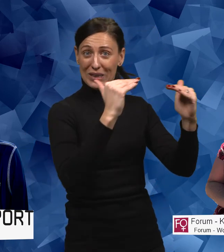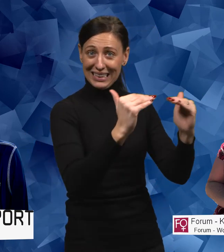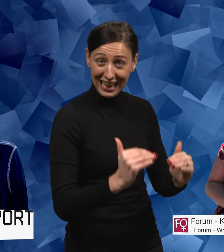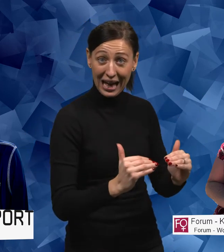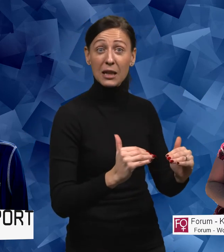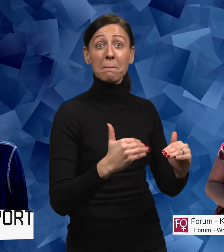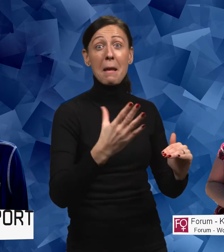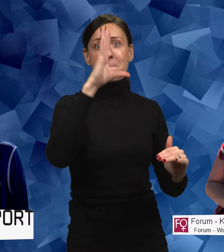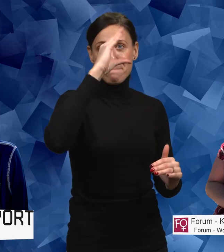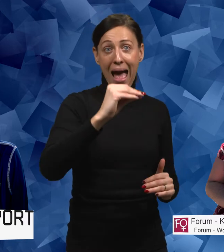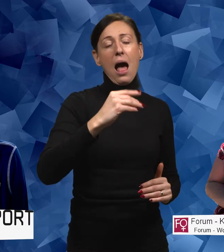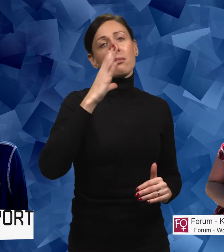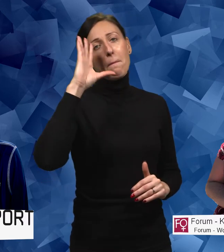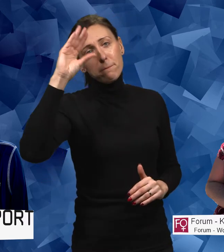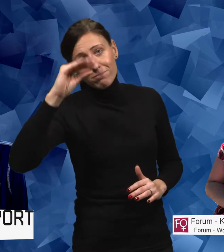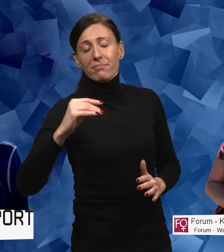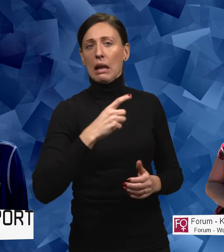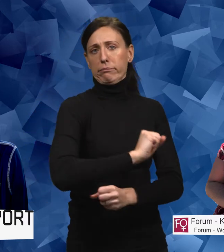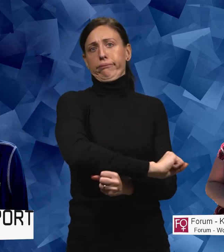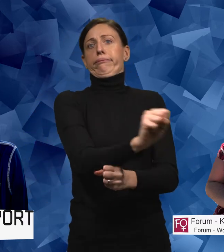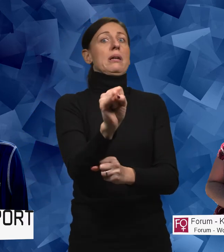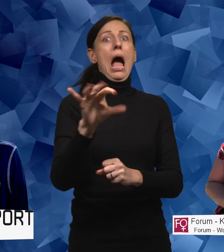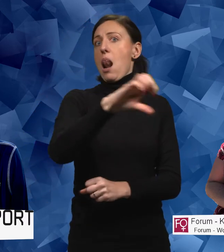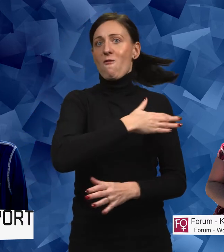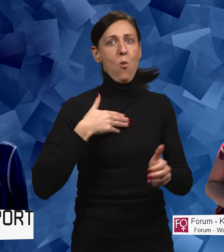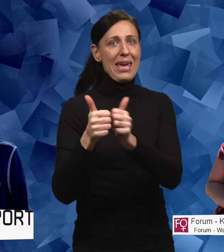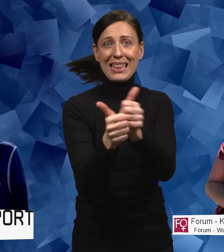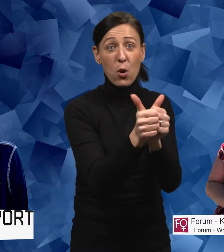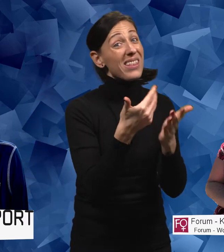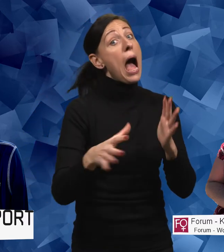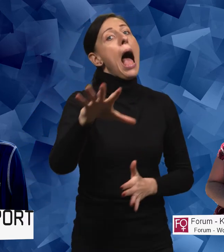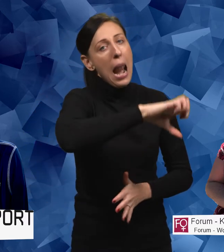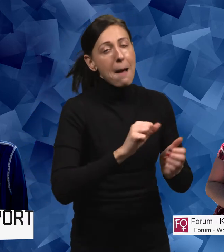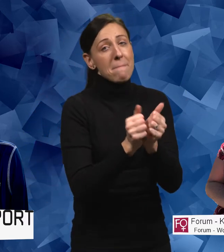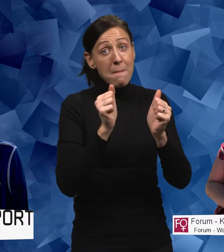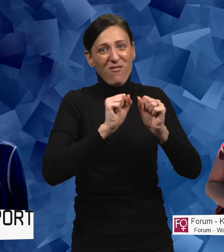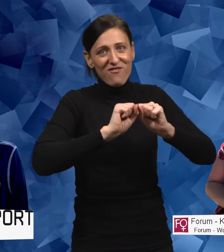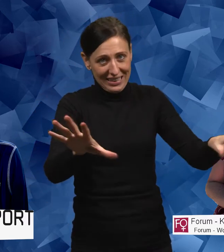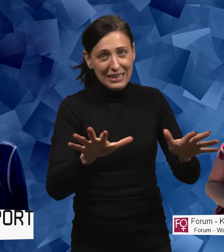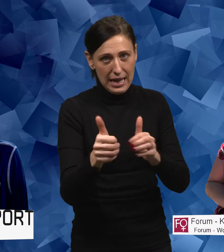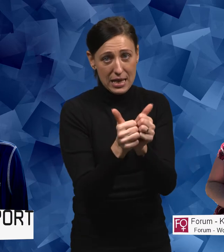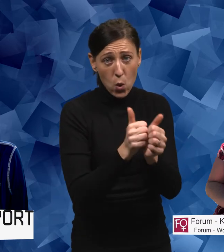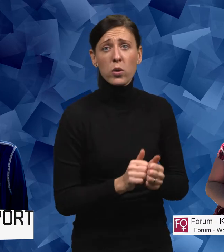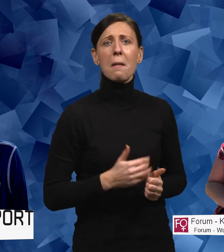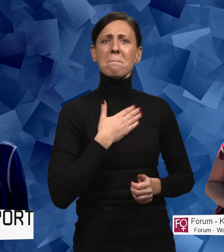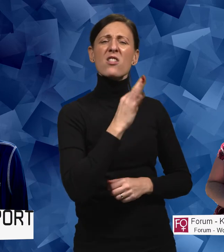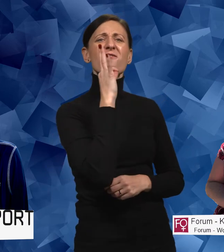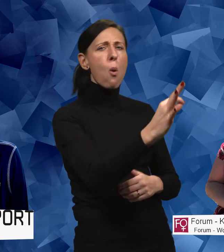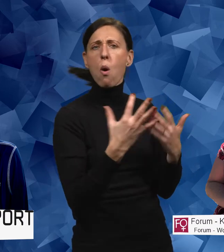Det är män och killar som dominerar i nästan alla våra idrotter. Inte alla, men förstås, men i väldigt många. Min fråga är helt enkelt,